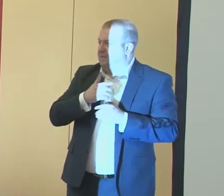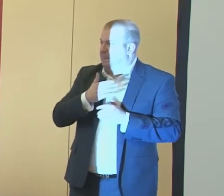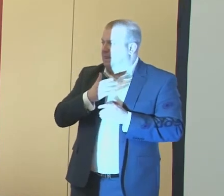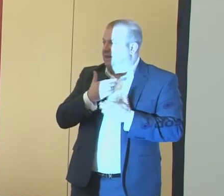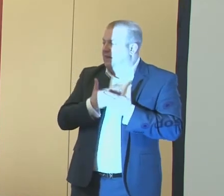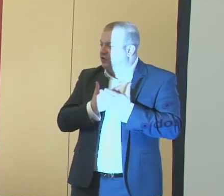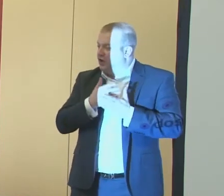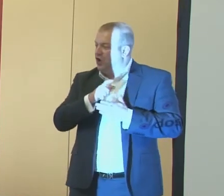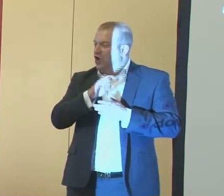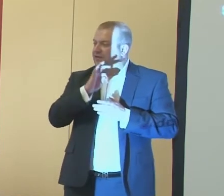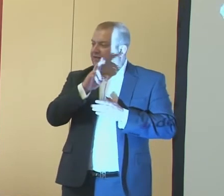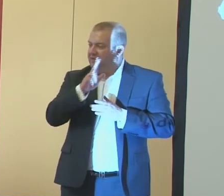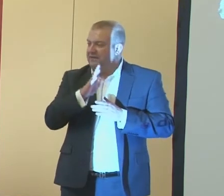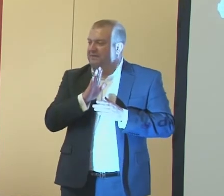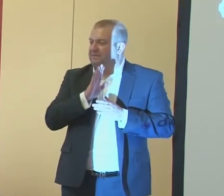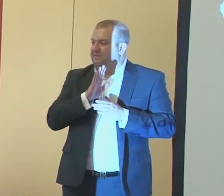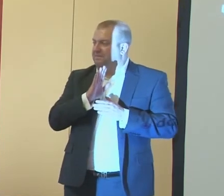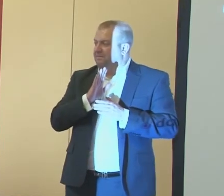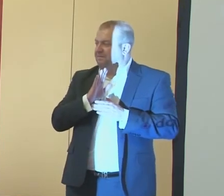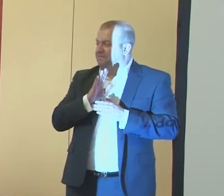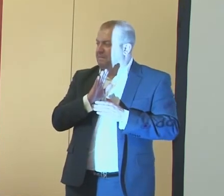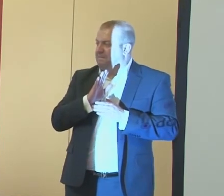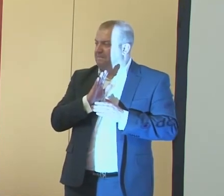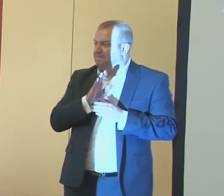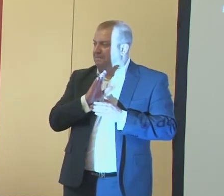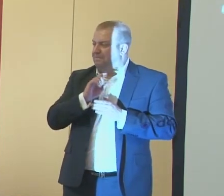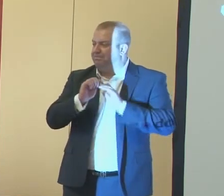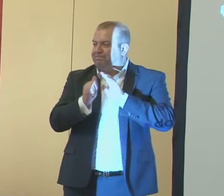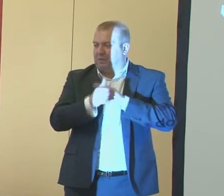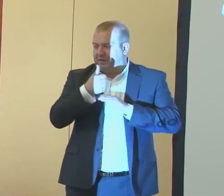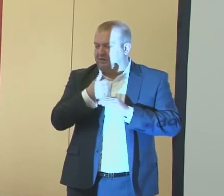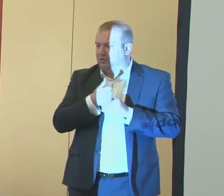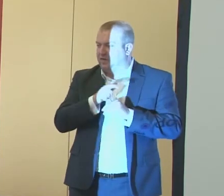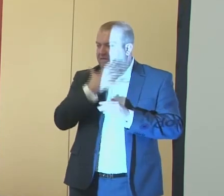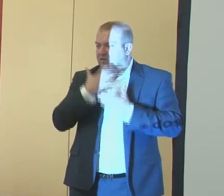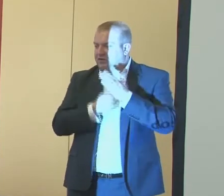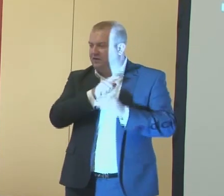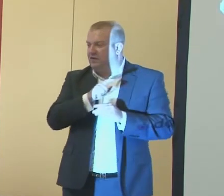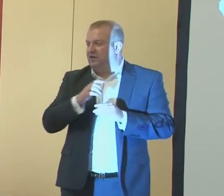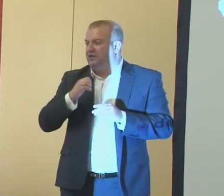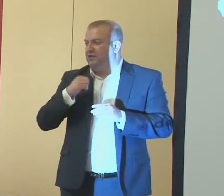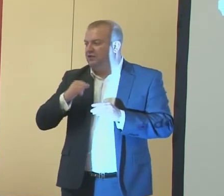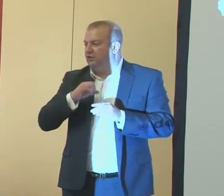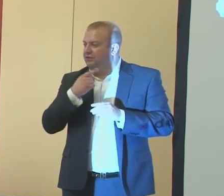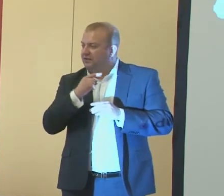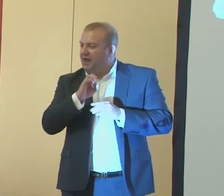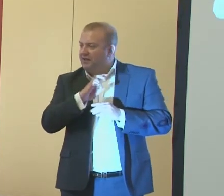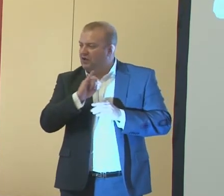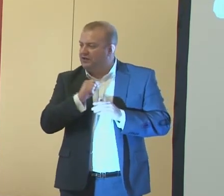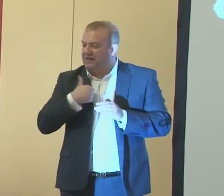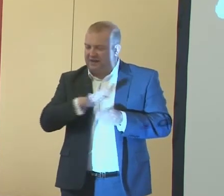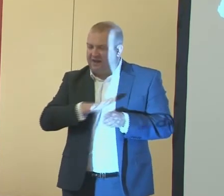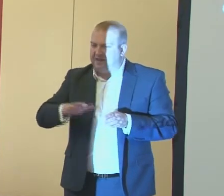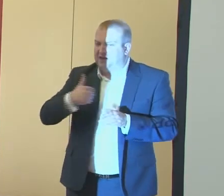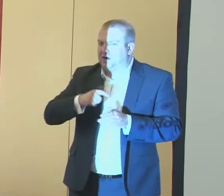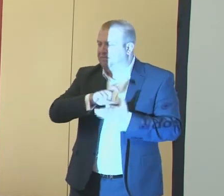-komunikacyjne w pracy z dzieckiem o specjalnych potrzebach edukacyjnych? Po pierwsze wykorzystywane są one w diagnozie. Na terenie naszej placówki